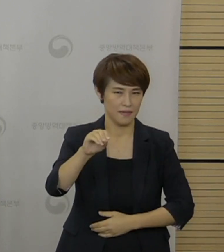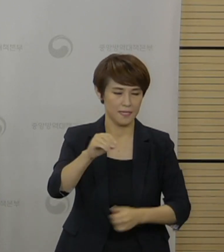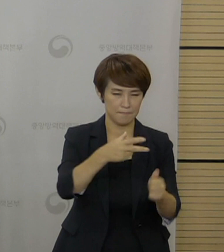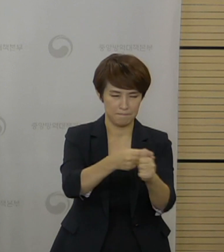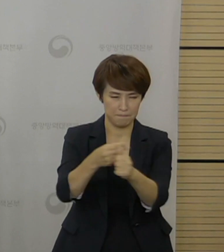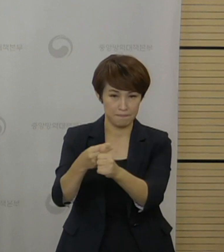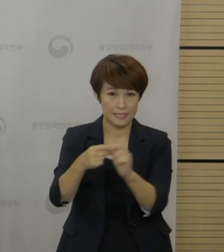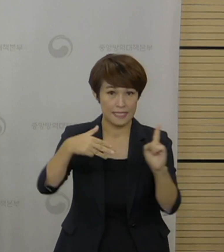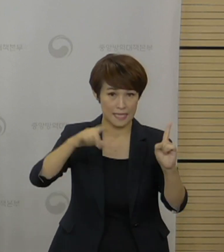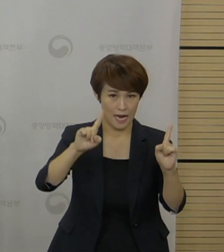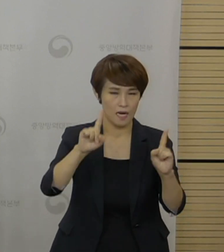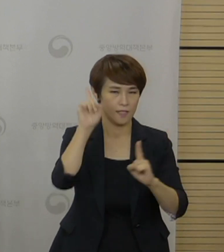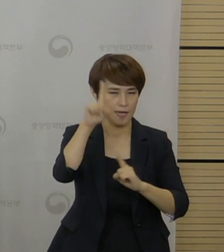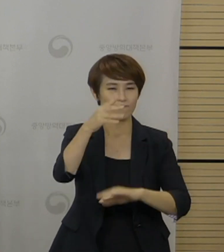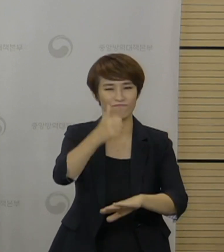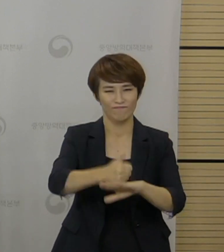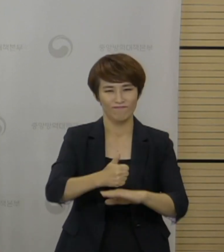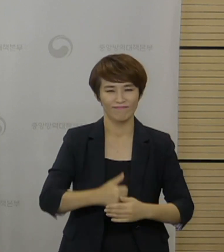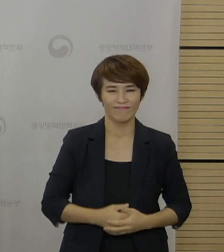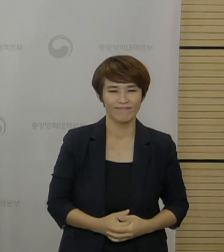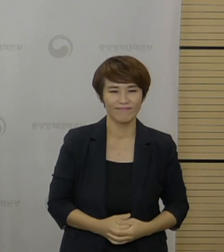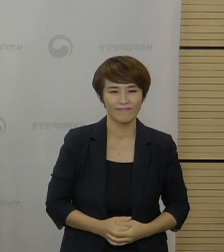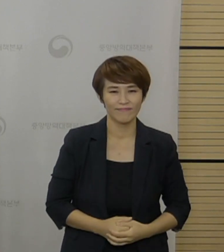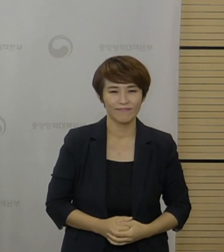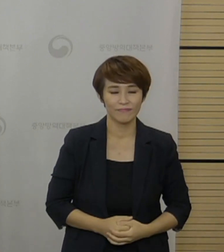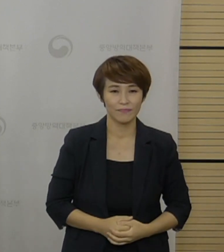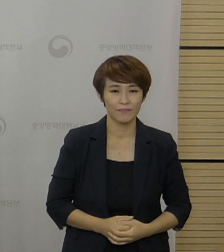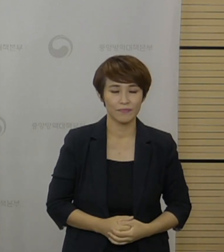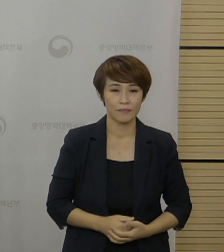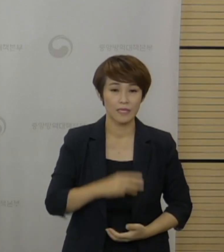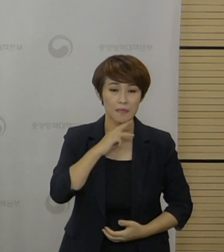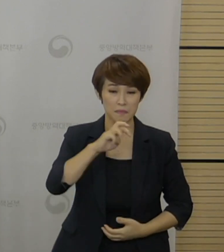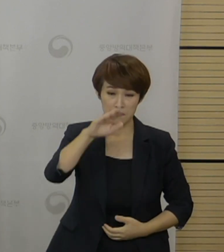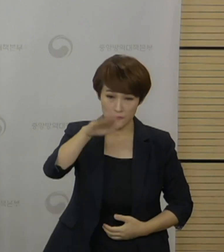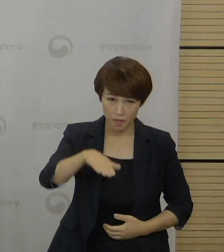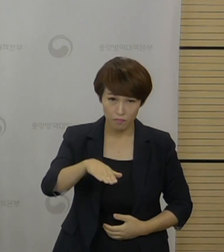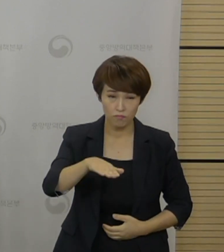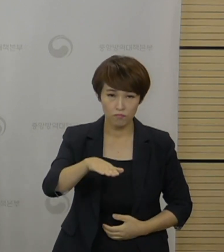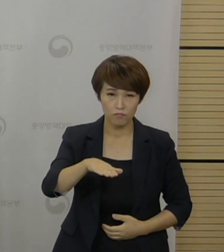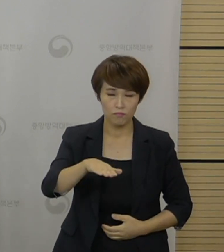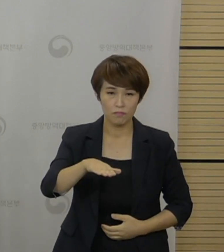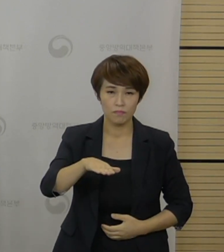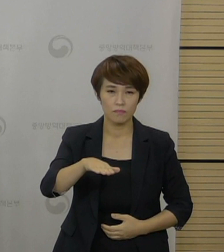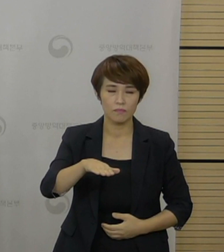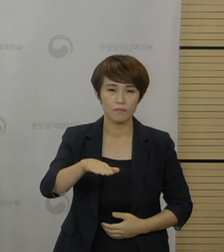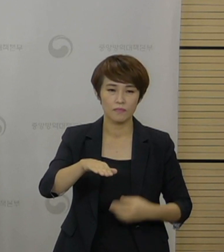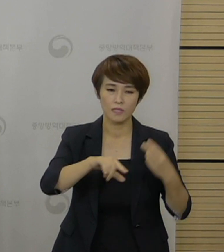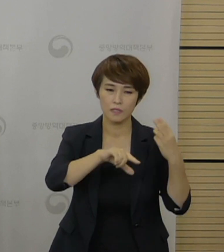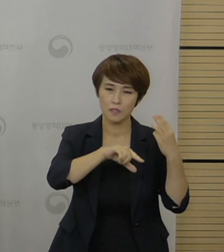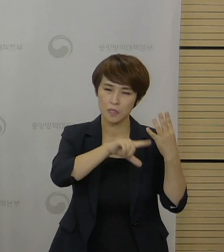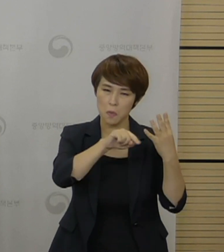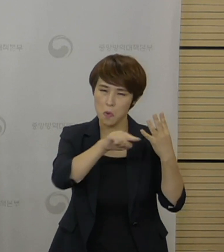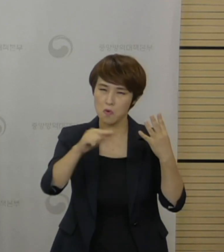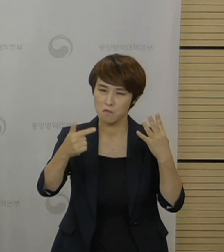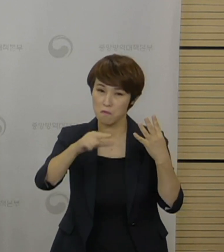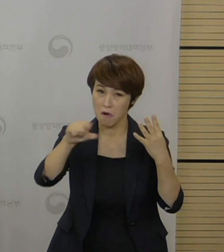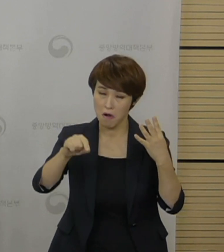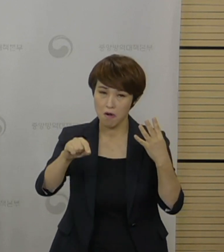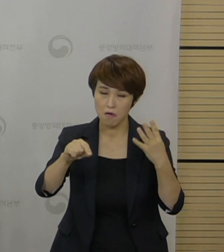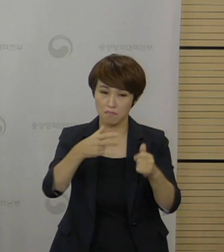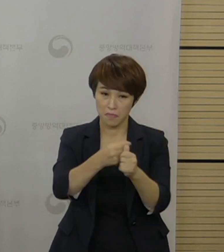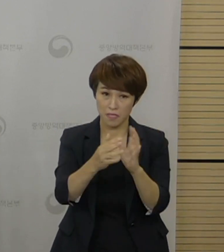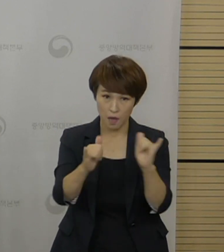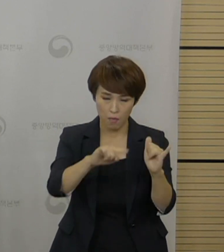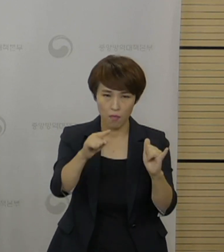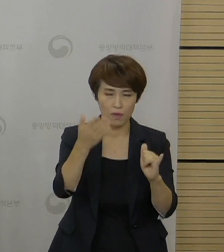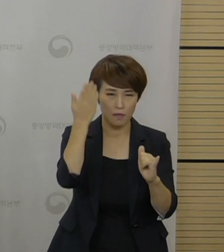접종이 내일까지 마무리될 예정입니다. 또한 30세 미만 2분기 접종 대상자 중 지난번 사전예약 조기